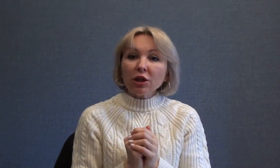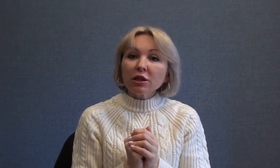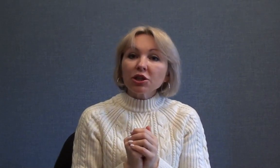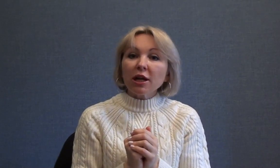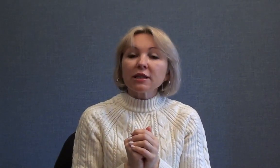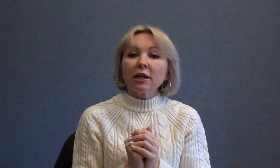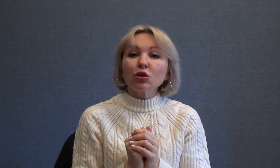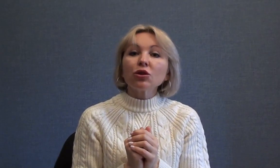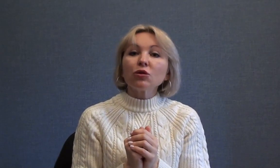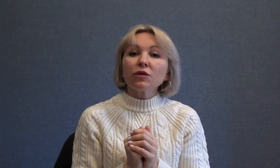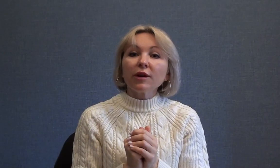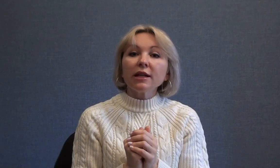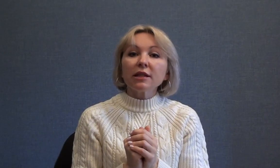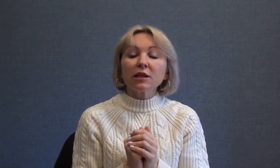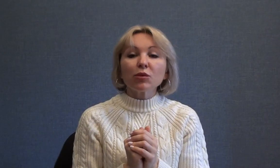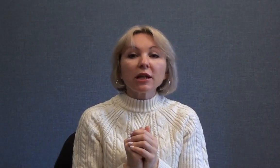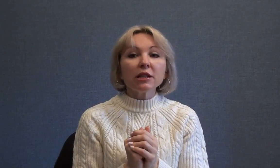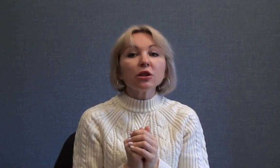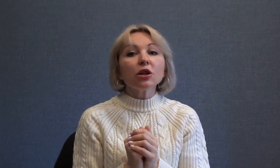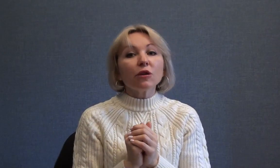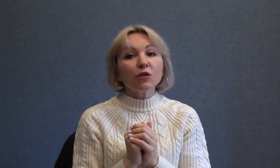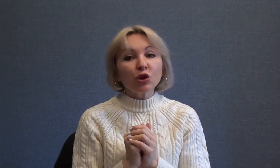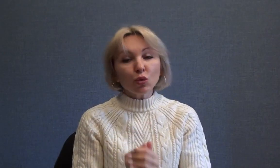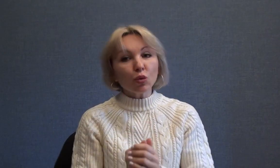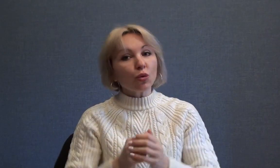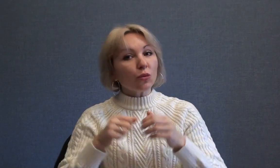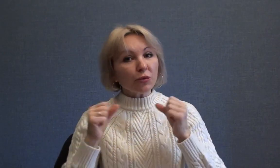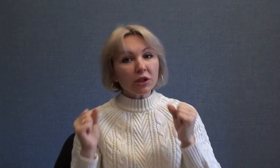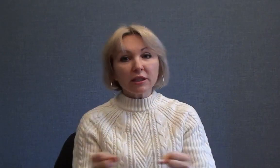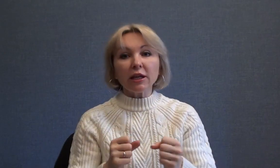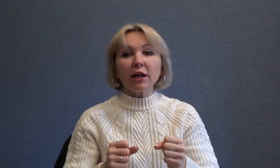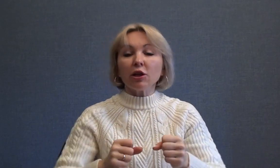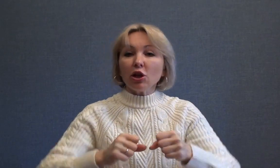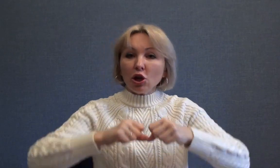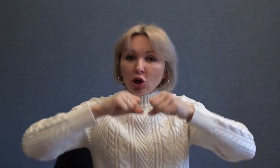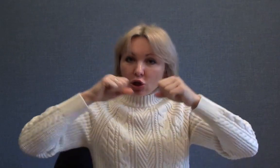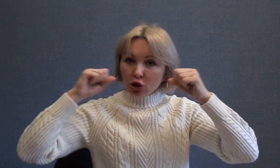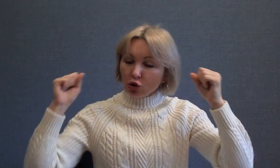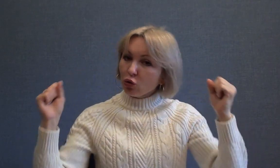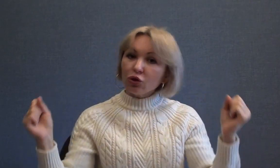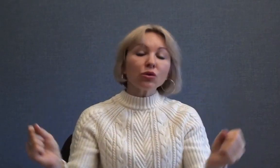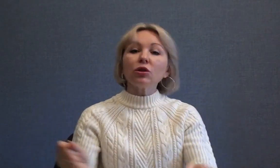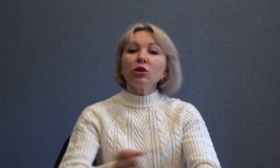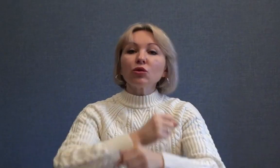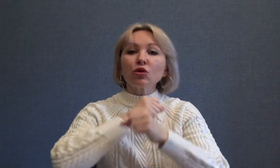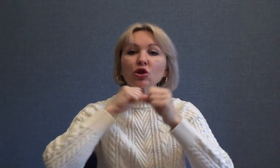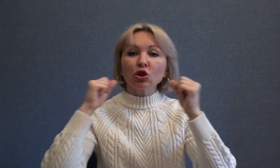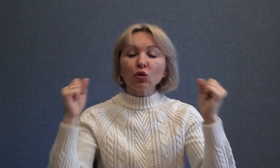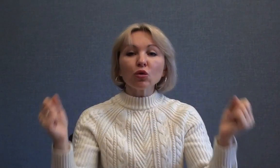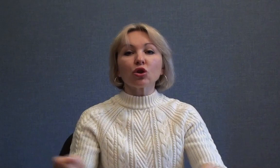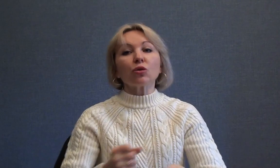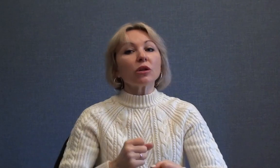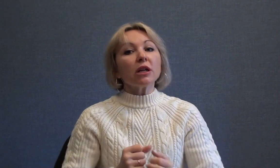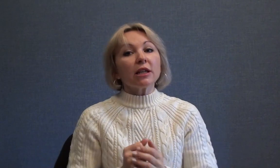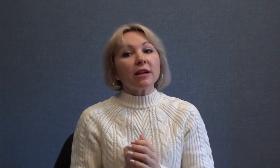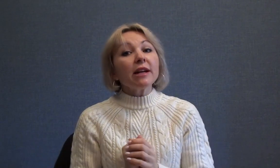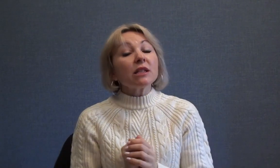третьей части Антонио Вивальди изобразил вьюгу, метель, лютую-лютую стужу. Давайте